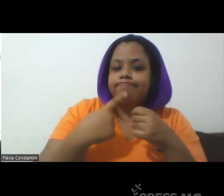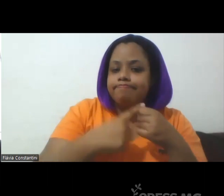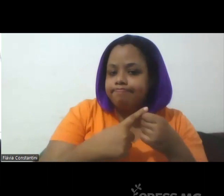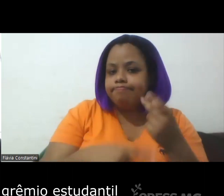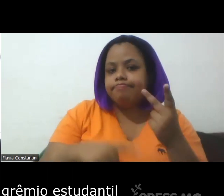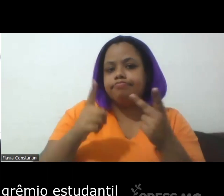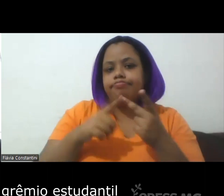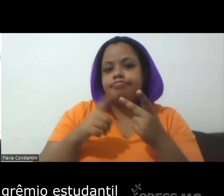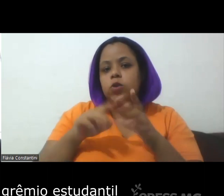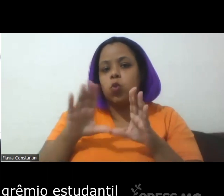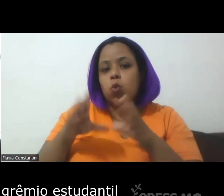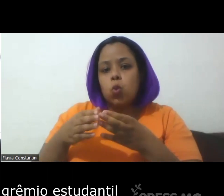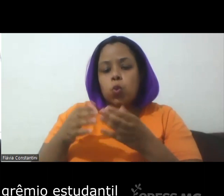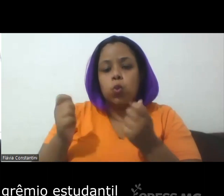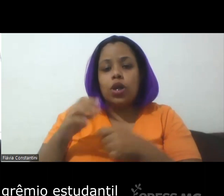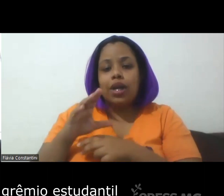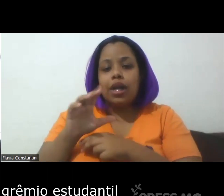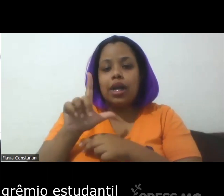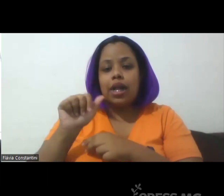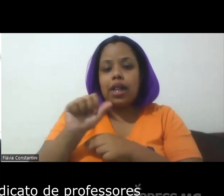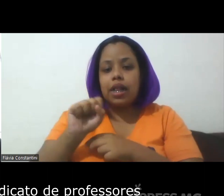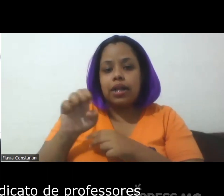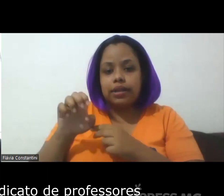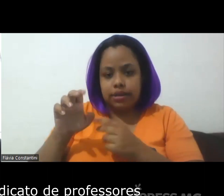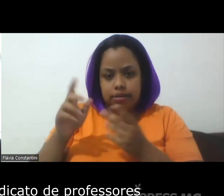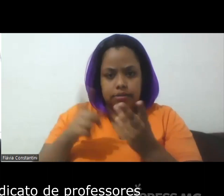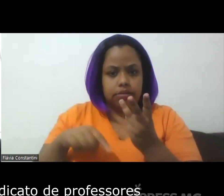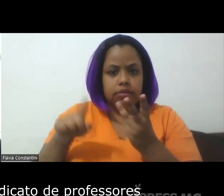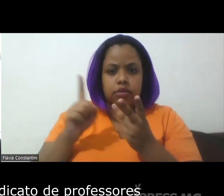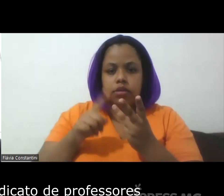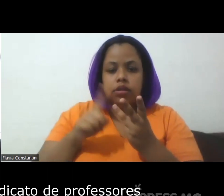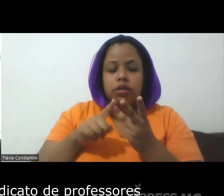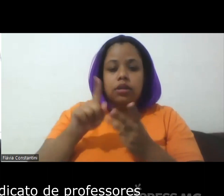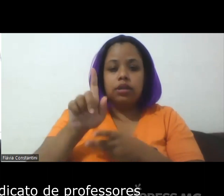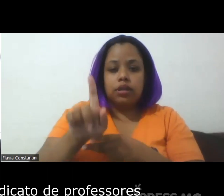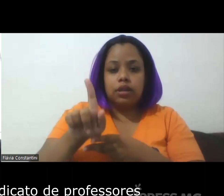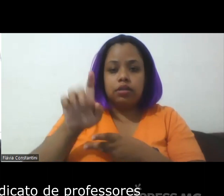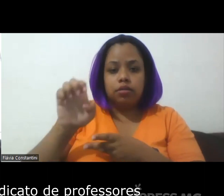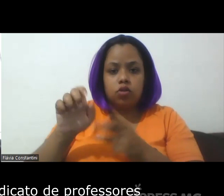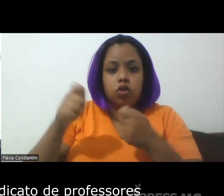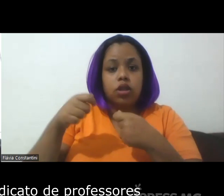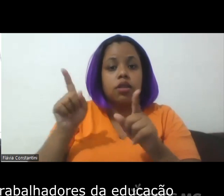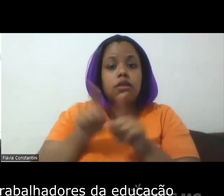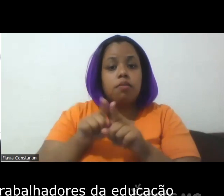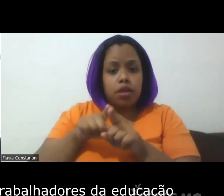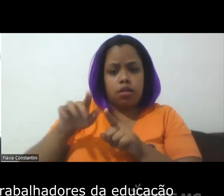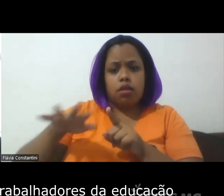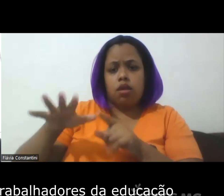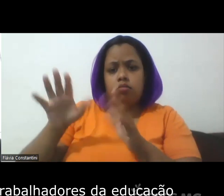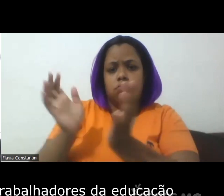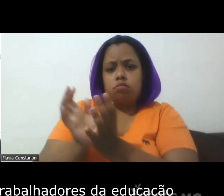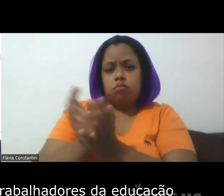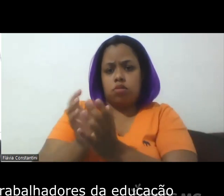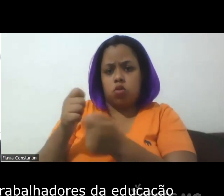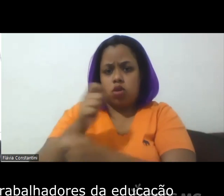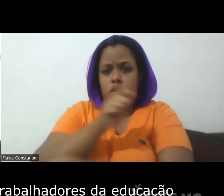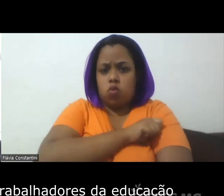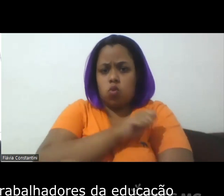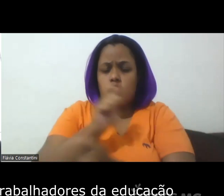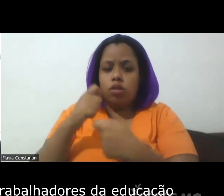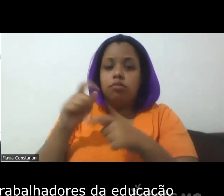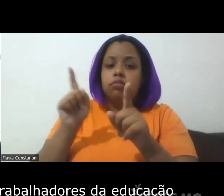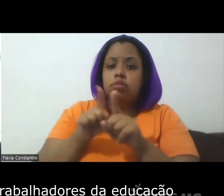classe atuação junto ao grêmio estudantil atuação junto ao sindicato de professores ou se tiver um sindicato de